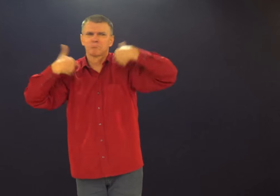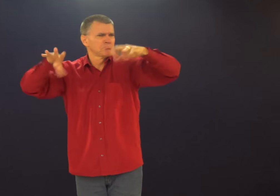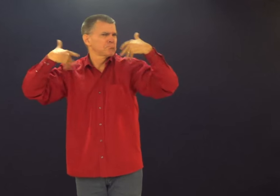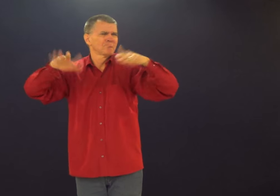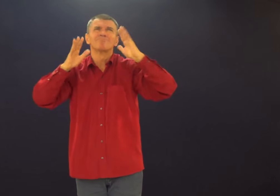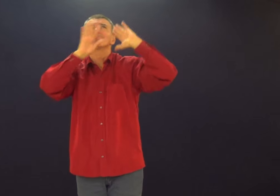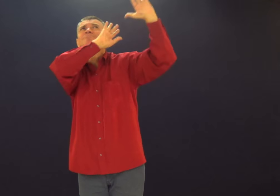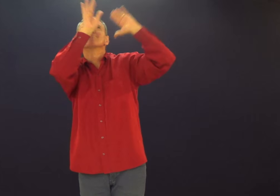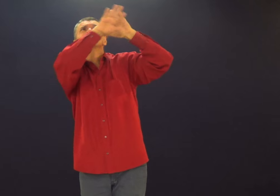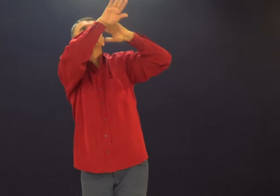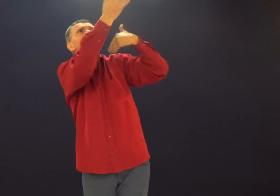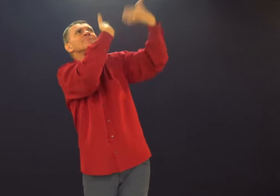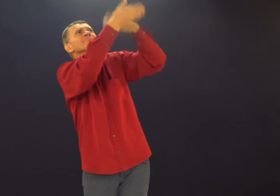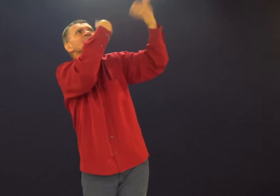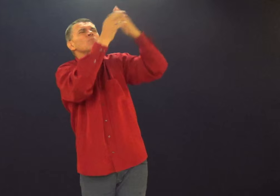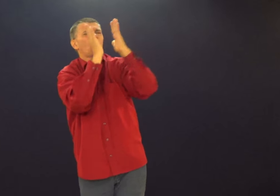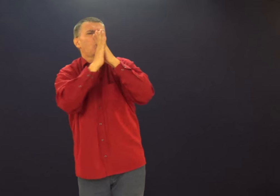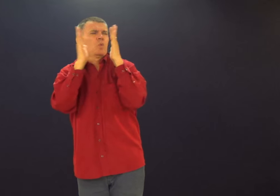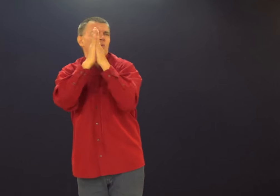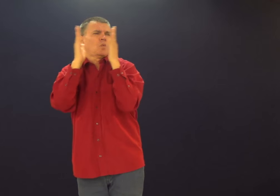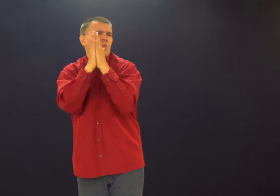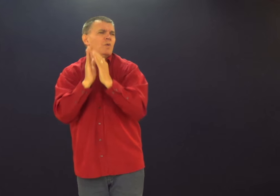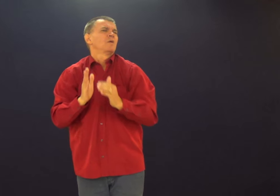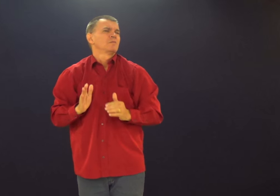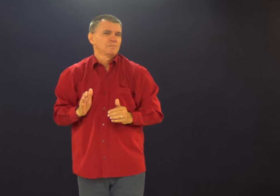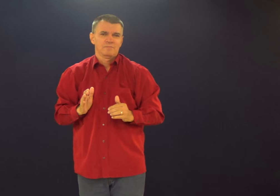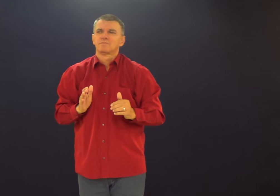todo. O tempo todo. Conversa com Deus em oração.